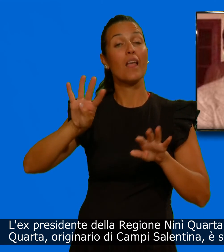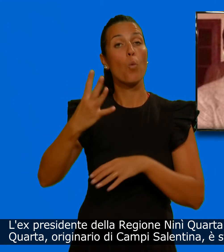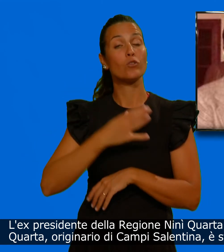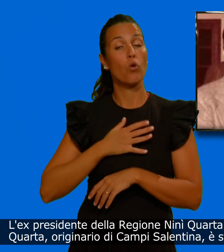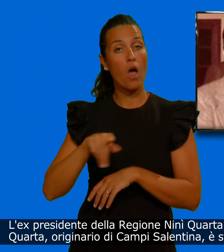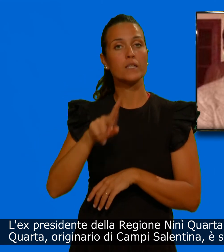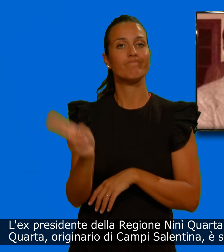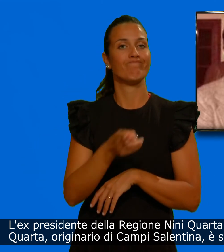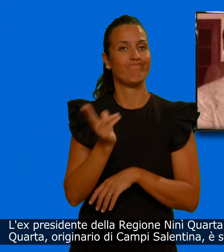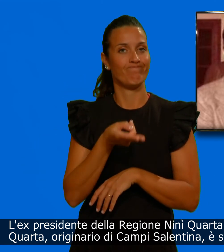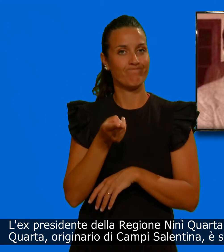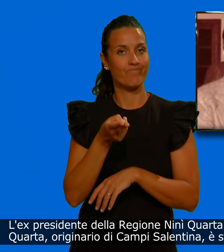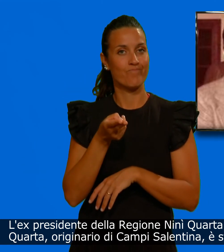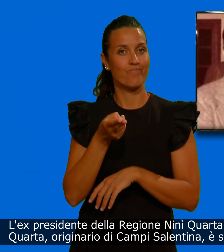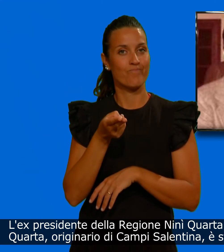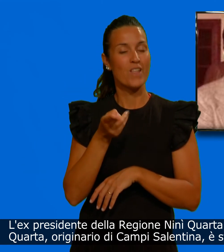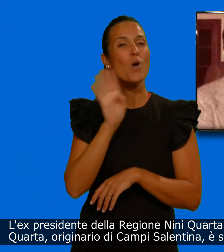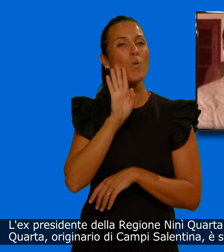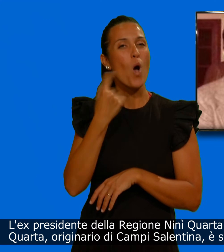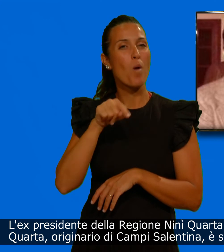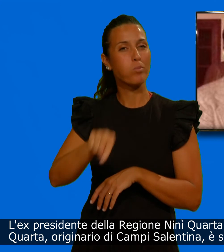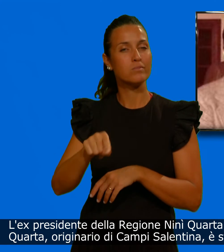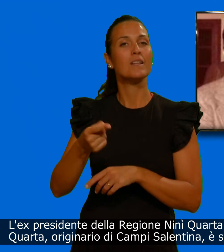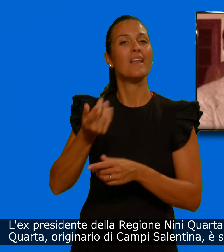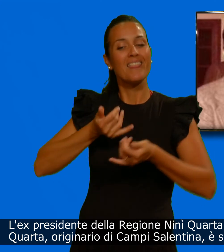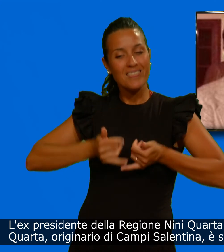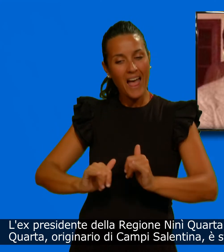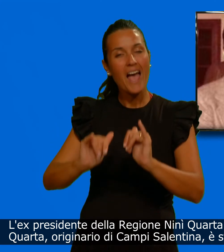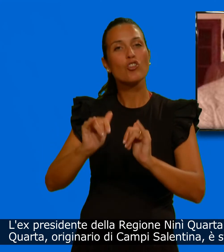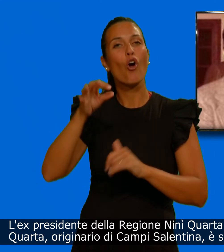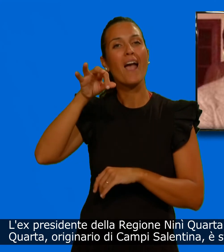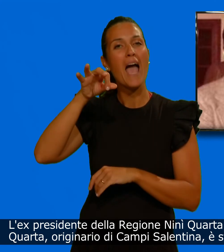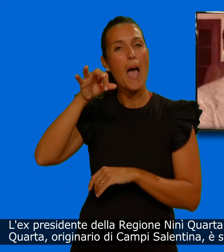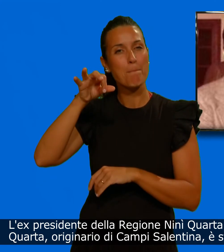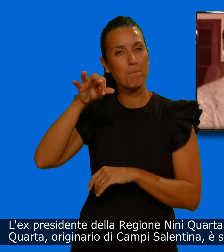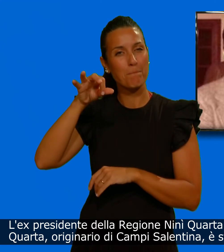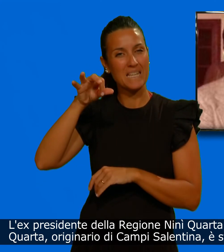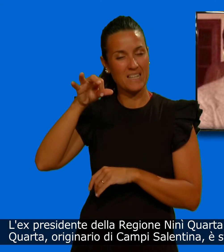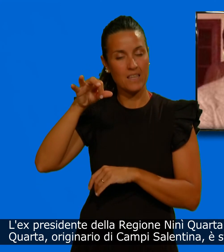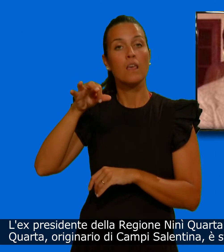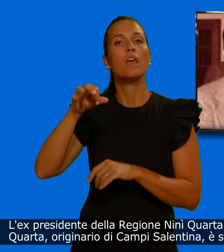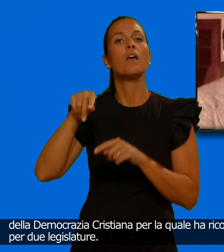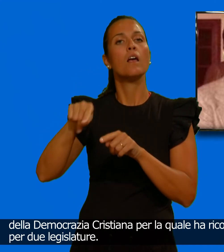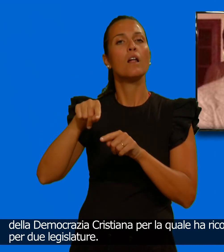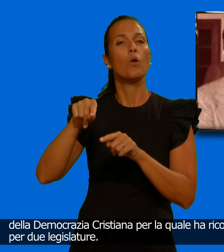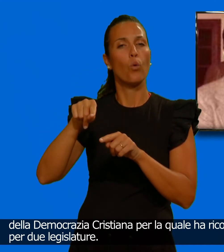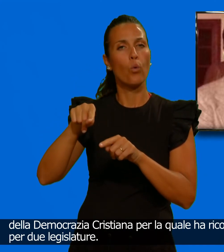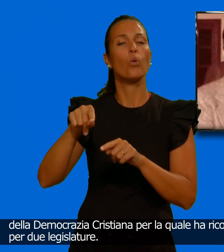Quarta, originario di Campi Salentina, è stato esponente storico della democrazia